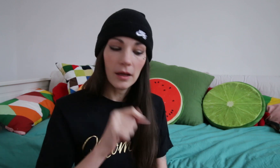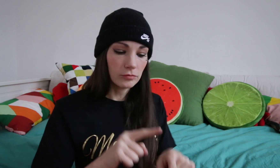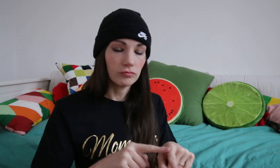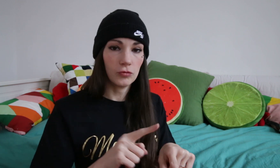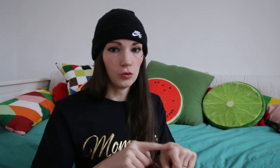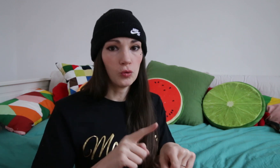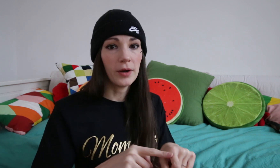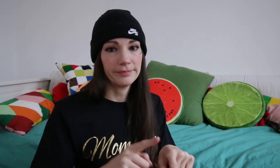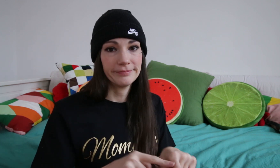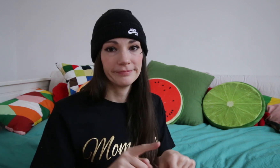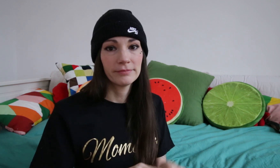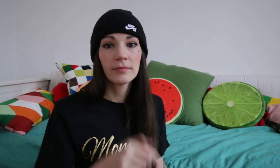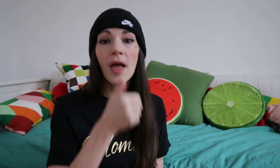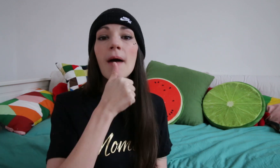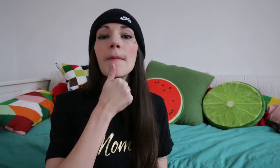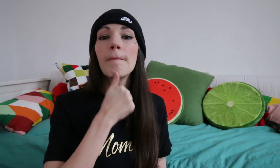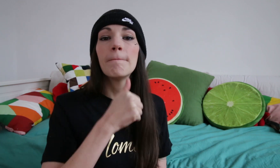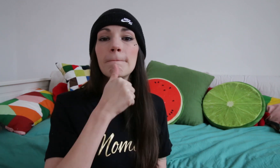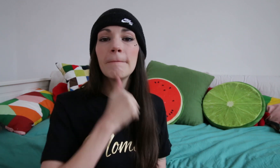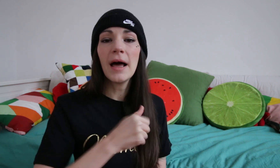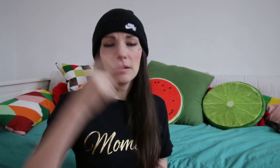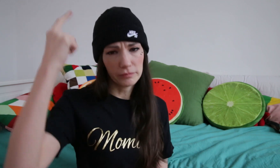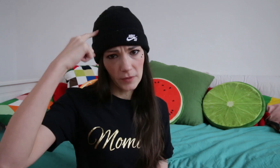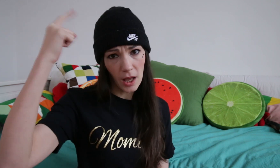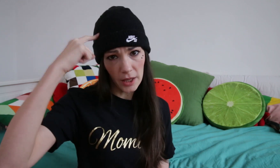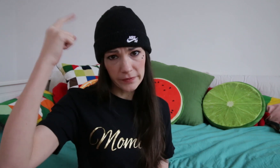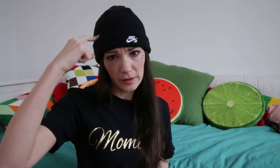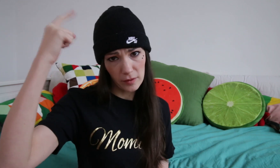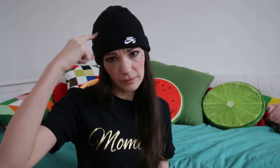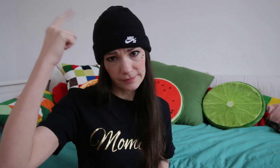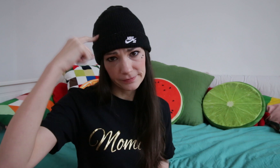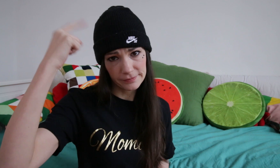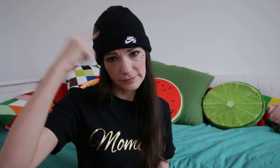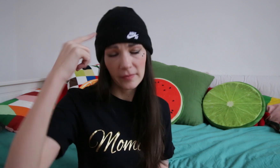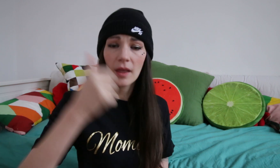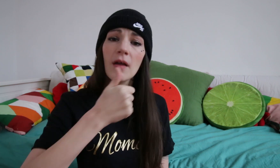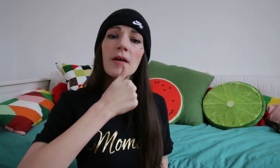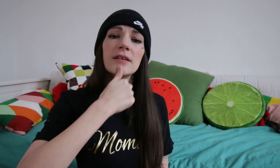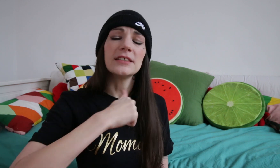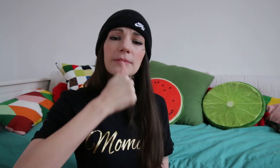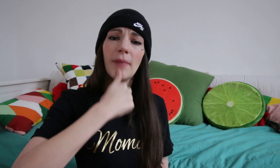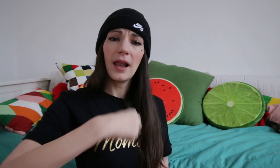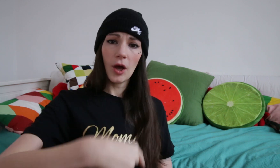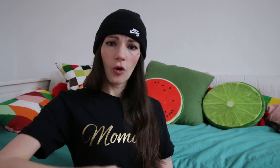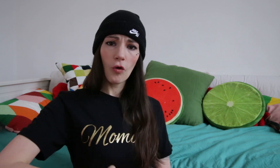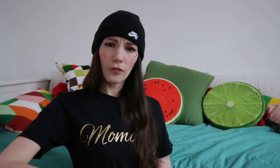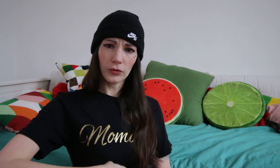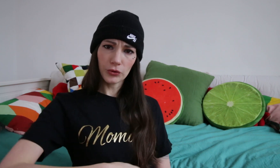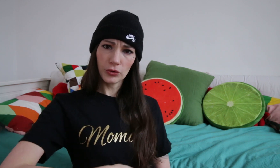au doigt. Mal à la tête. J'ai mal au ventre.